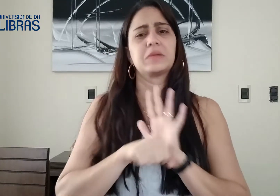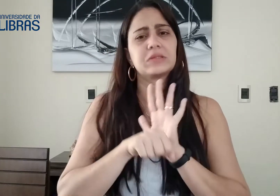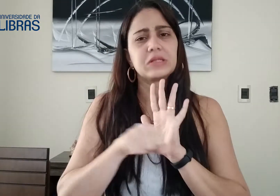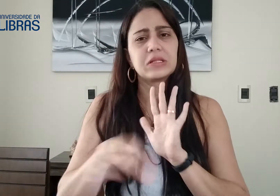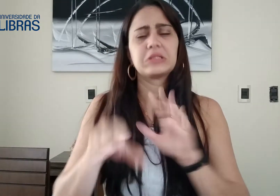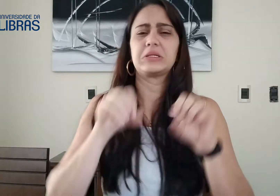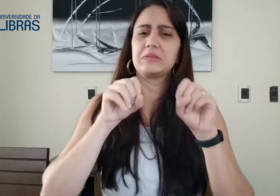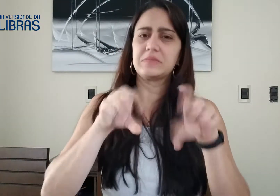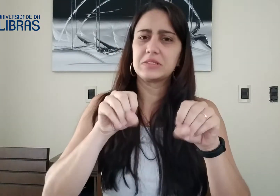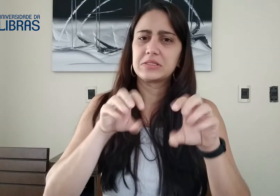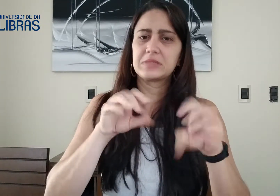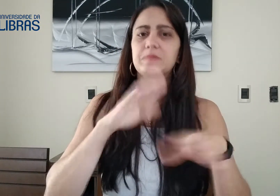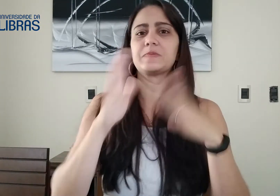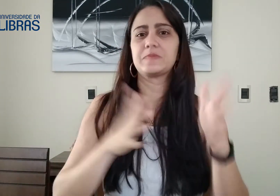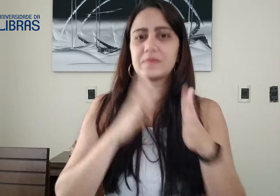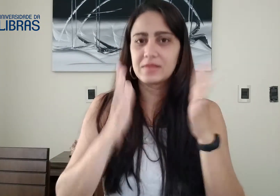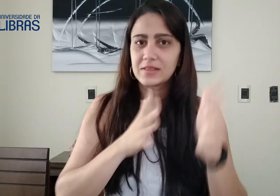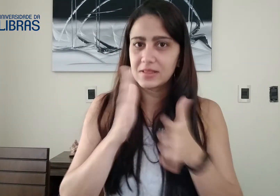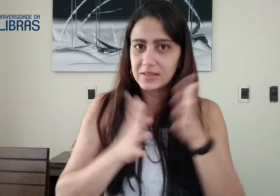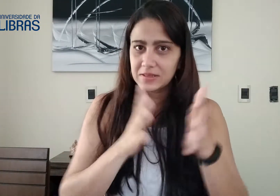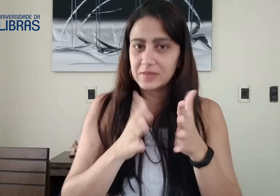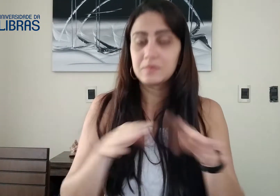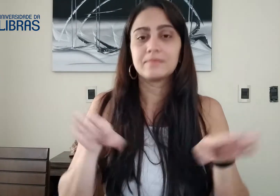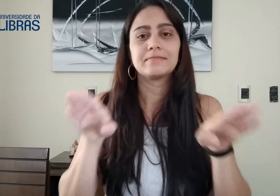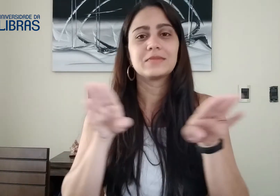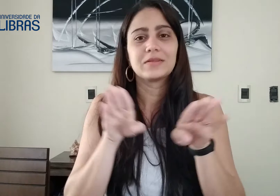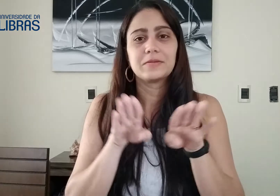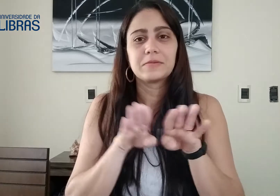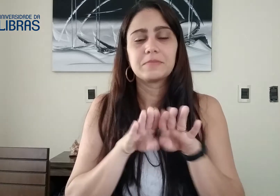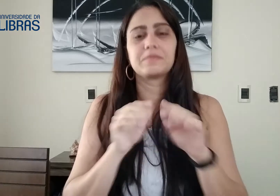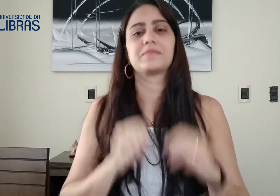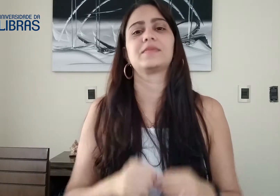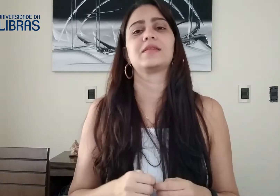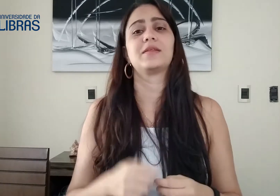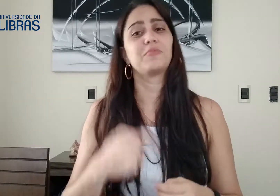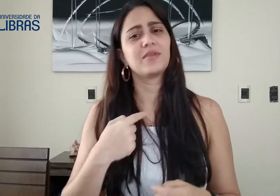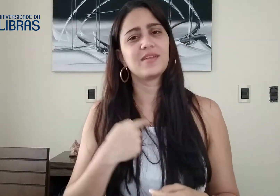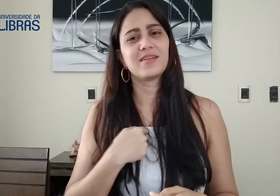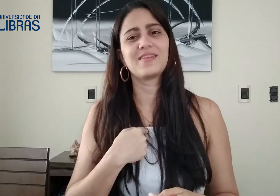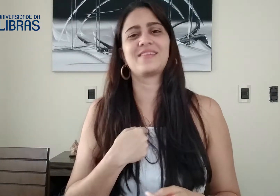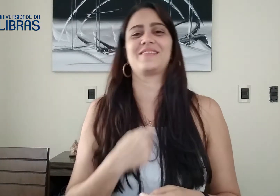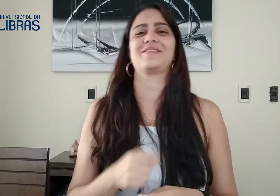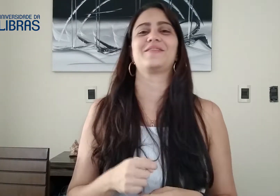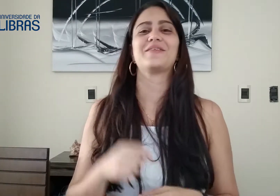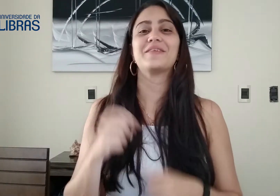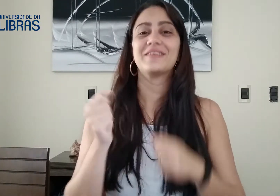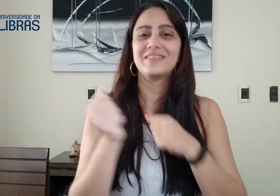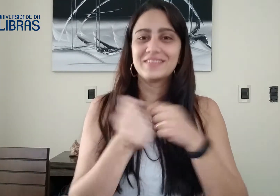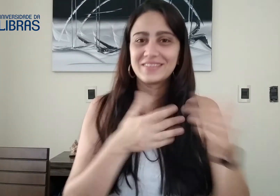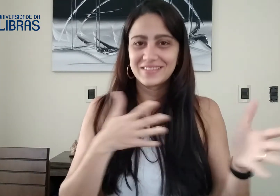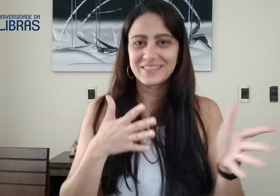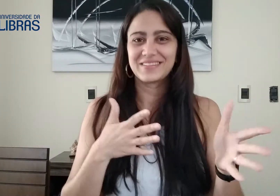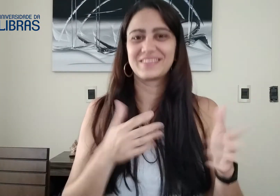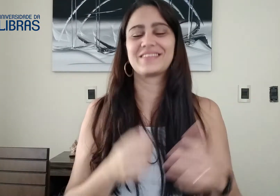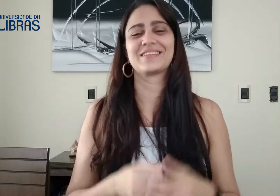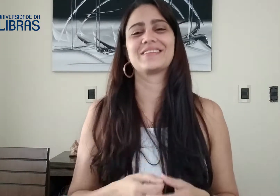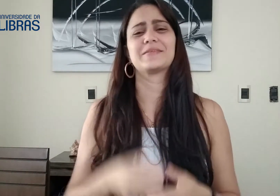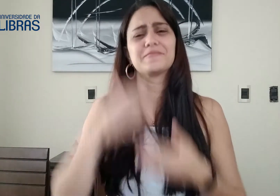As pessoas agradecendo também, o professor Madison, agradecendo a Raquel, agradecendo a Universidade, também me